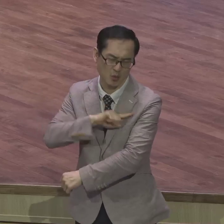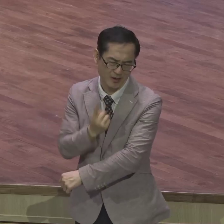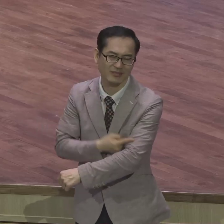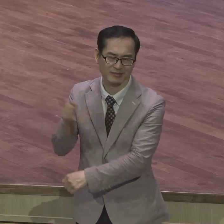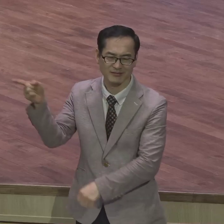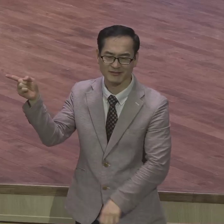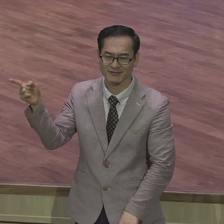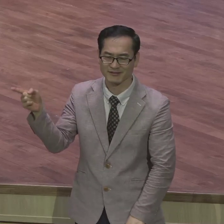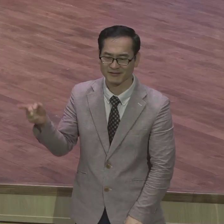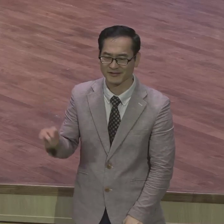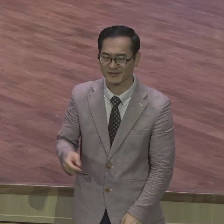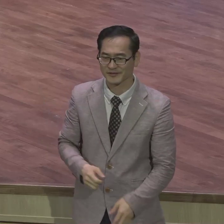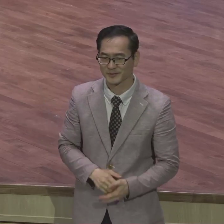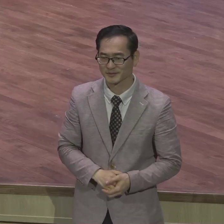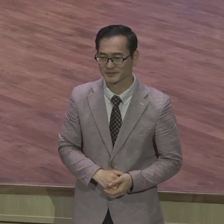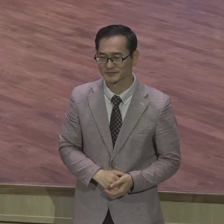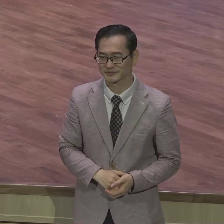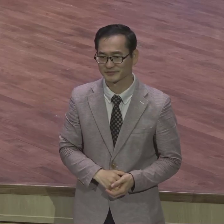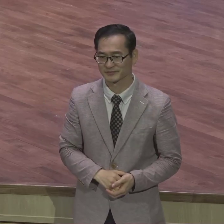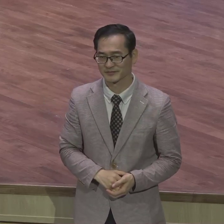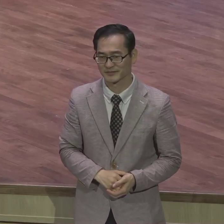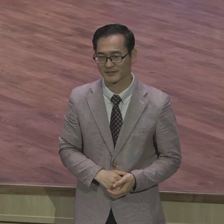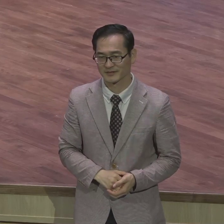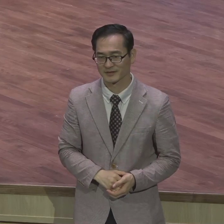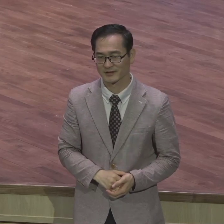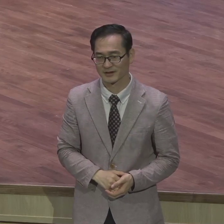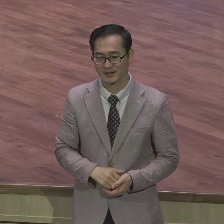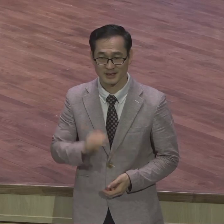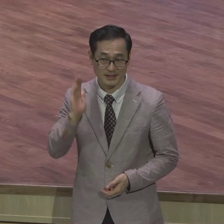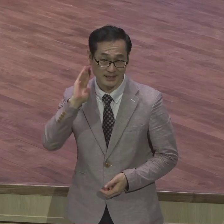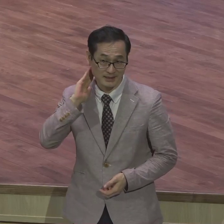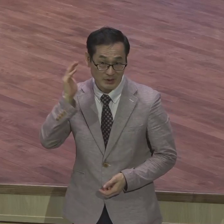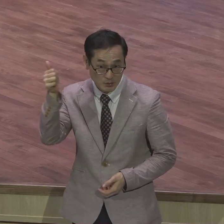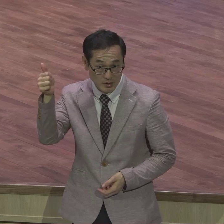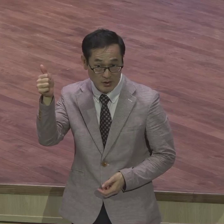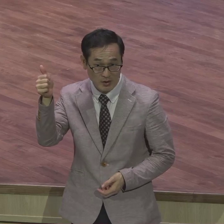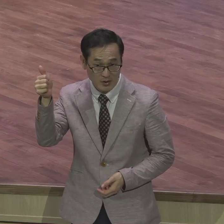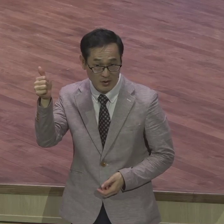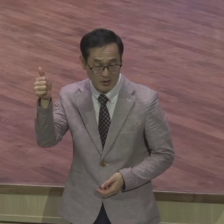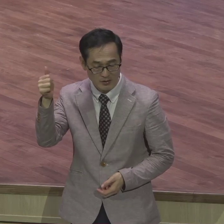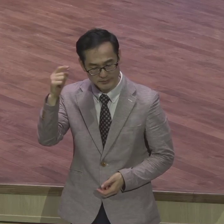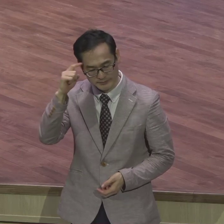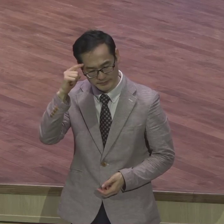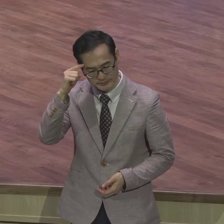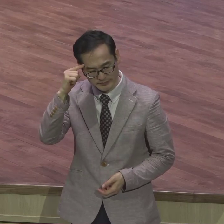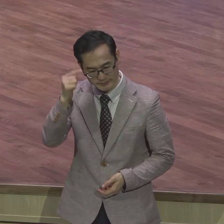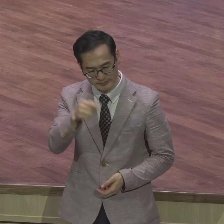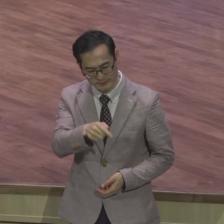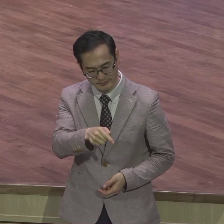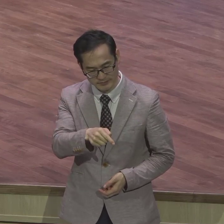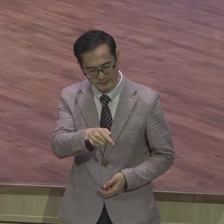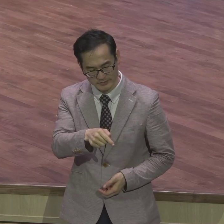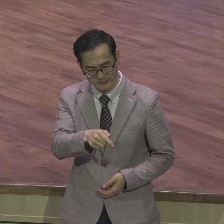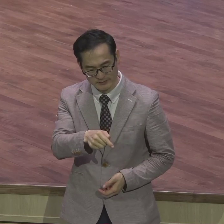언어도 갈수록 못합니다 대통령이 생각하는 제시한 기준에 맞는